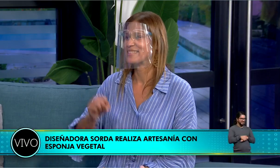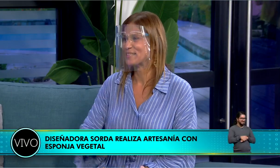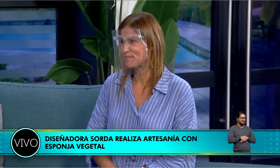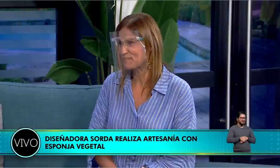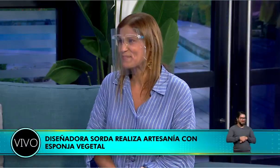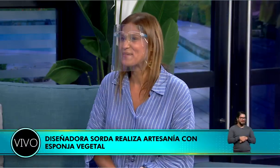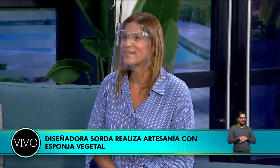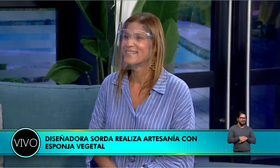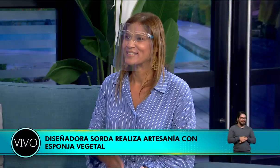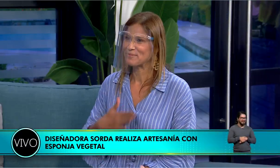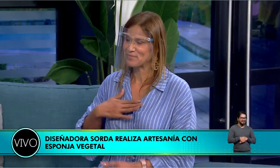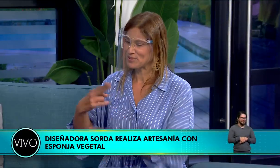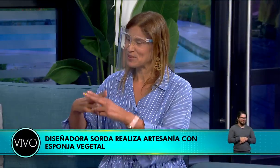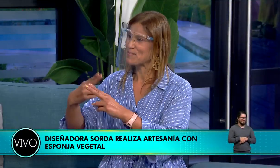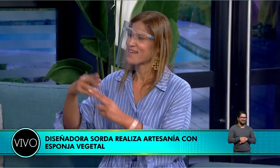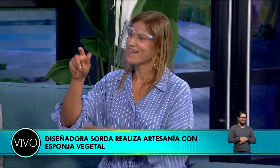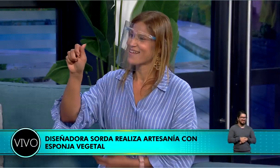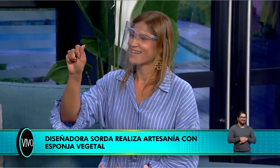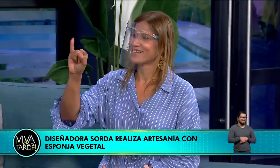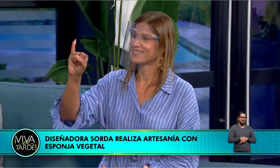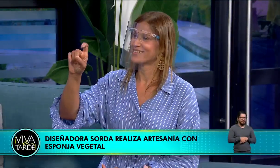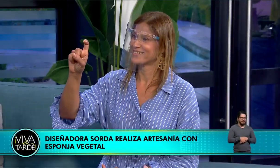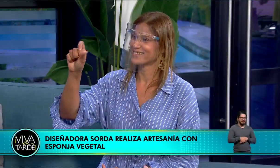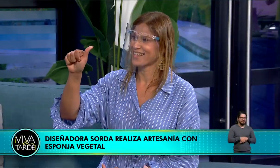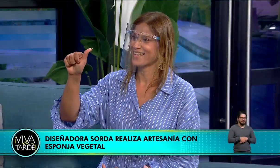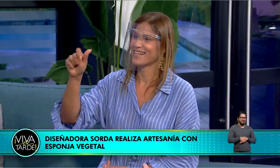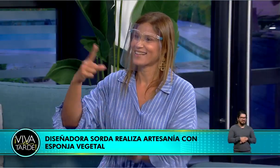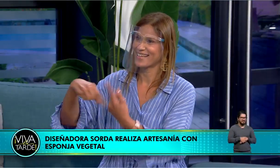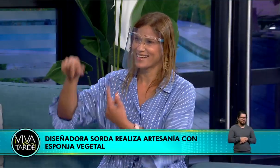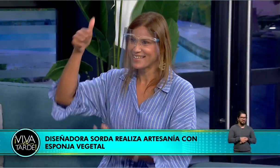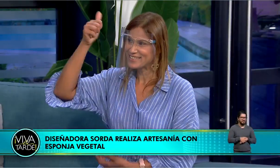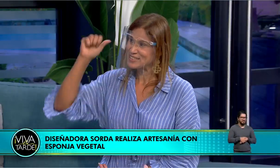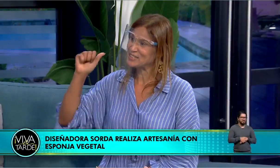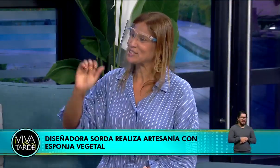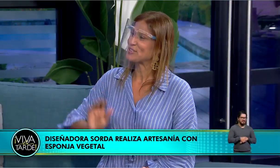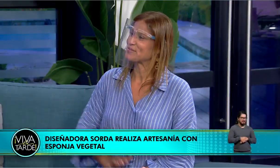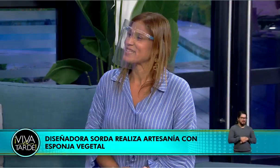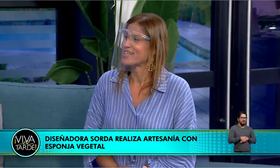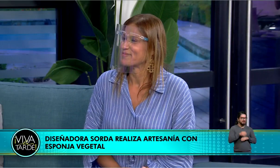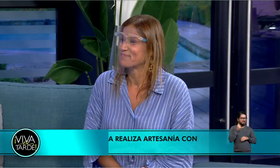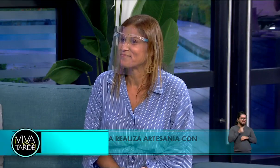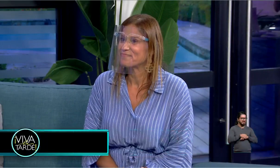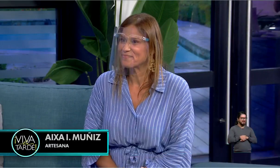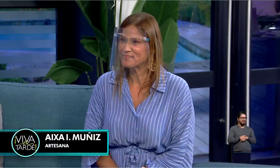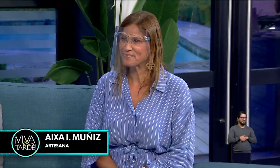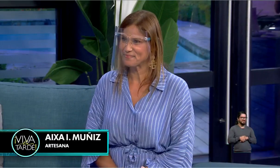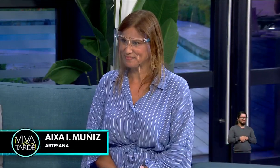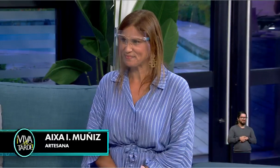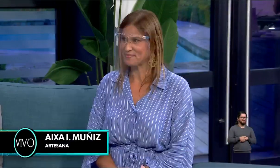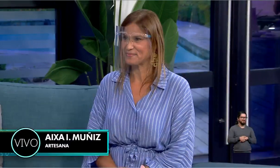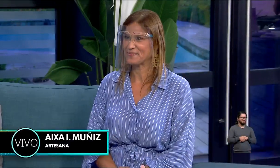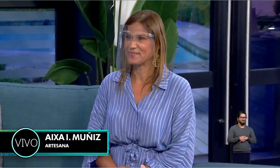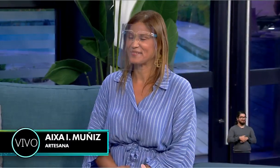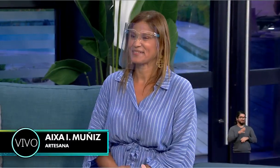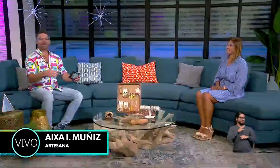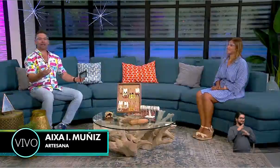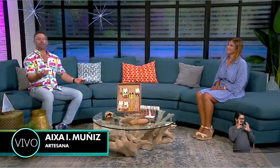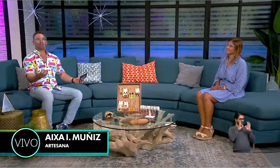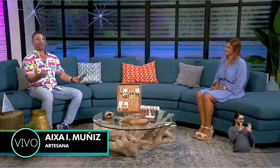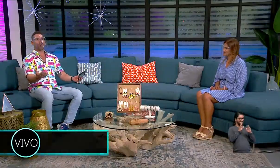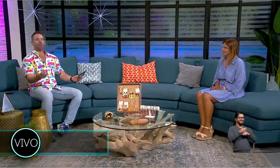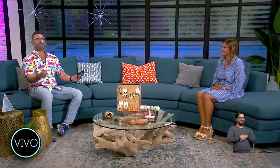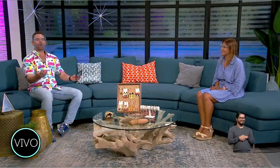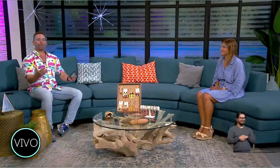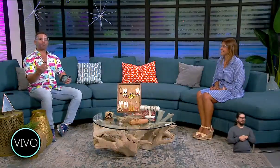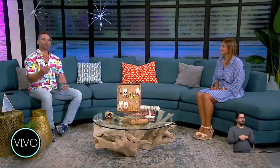Sí, me siento muy bien el día de hoy. Mi nombre es Aixa Muñiz, esta es mi seña. Muy bien. Aixa,